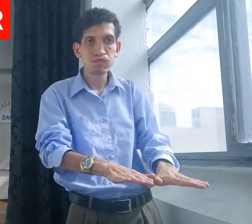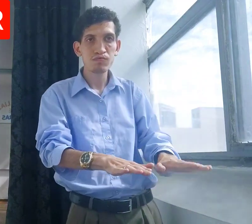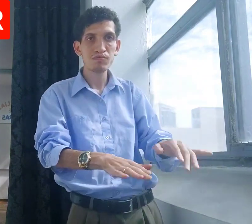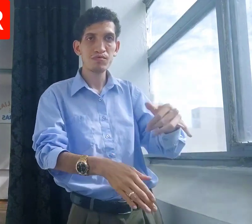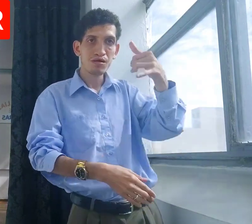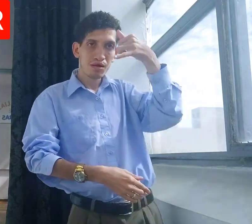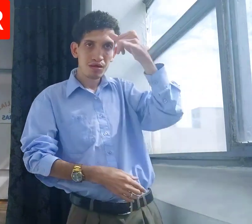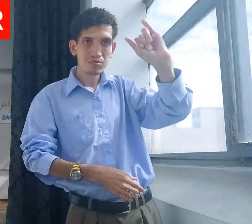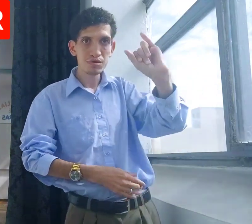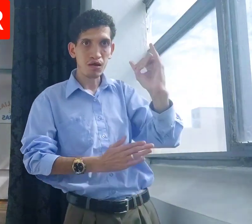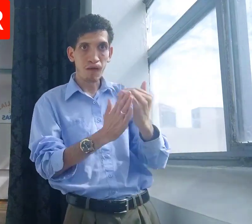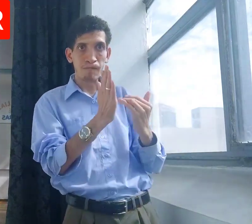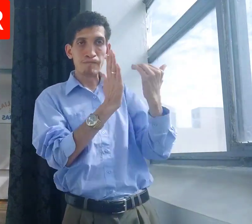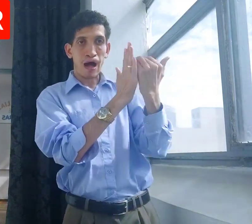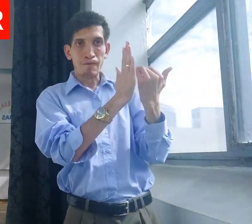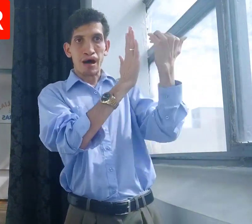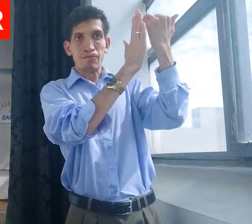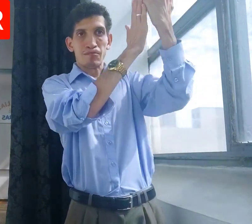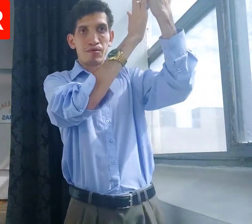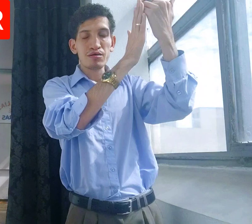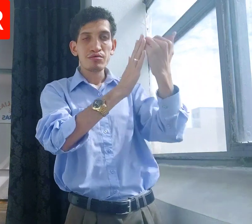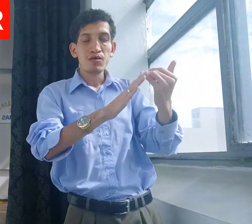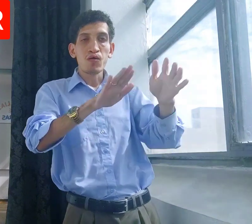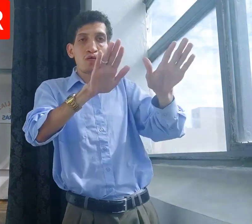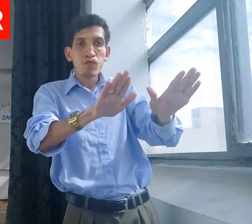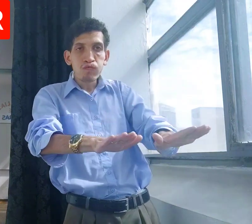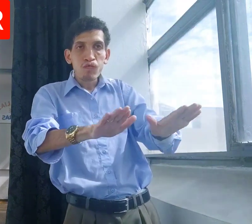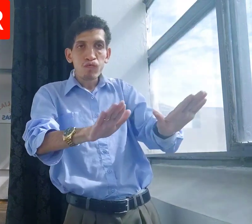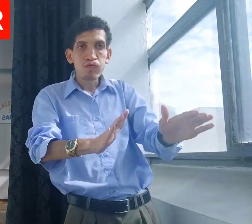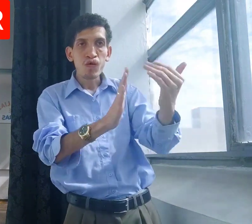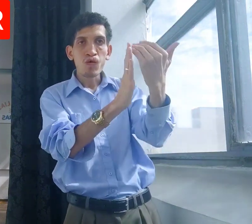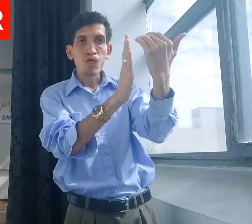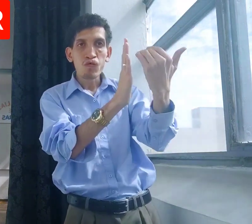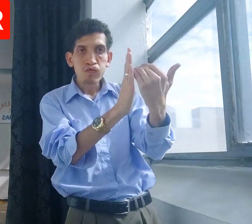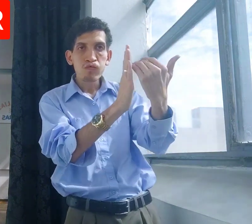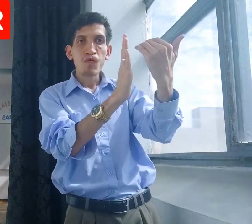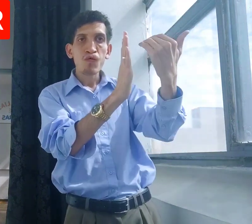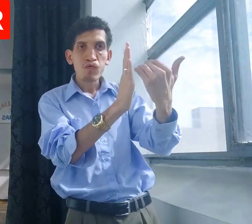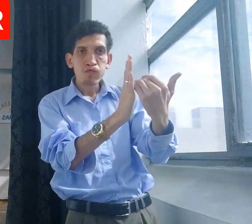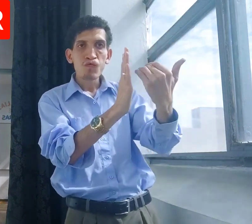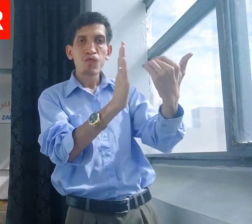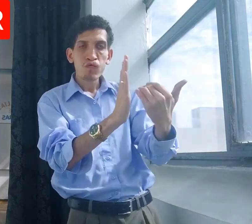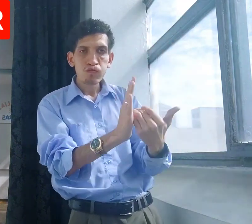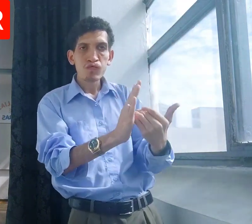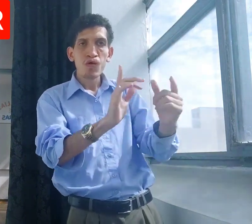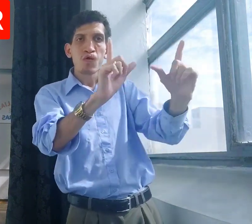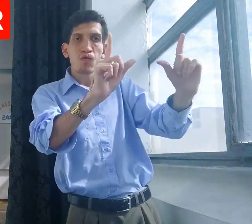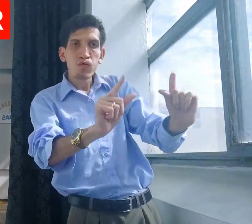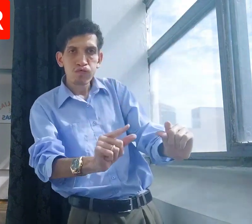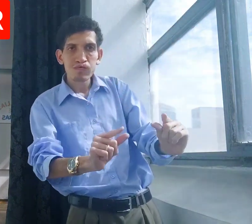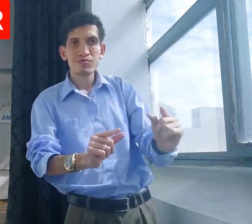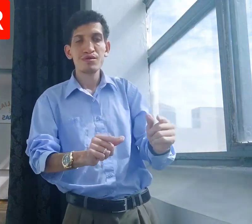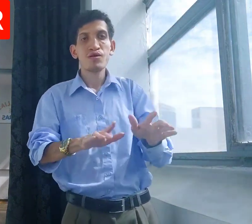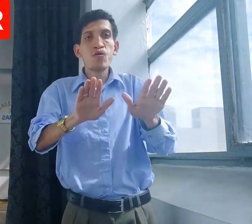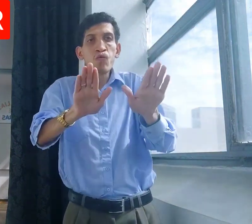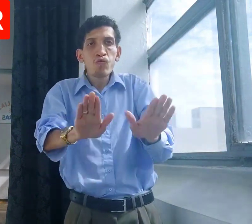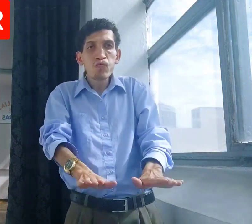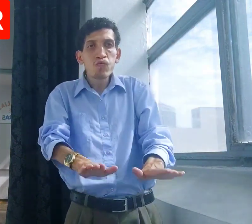dar, diminuir, é igual aumentar, não, abaixa, diminui,